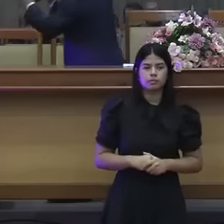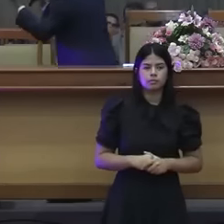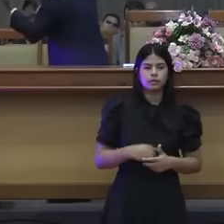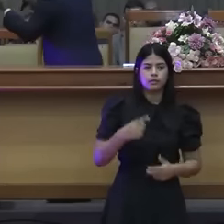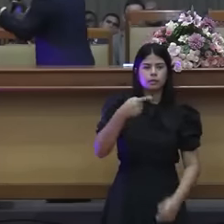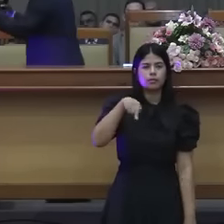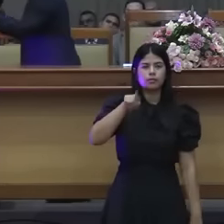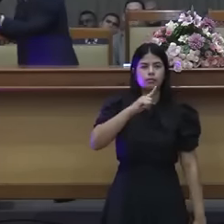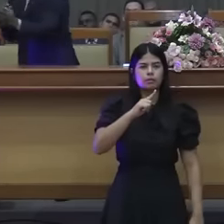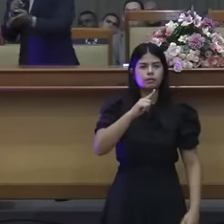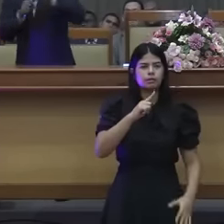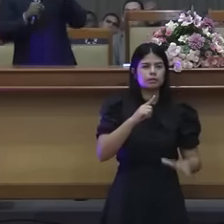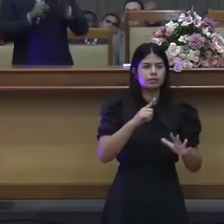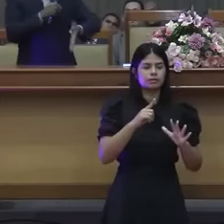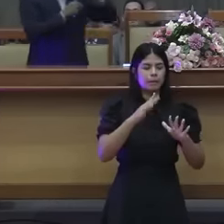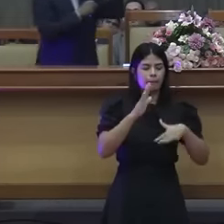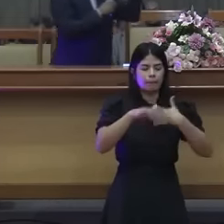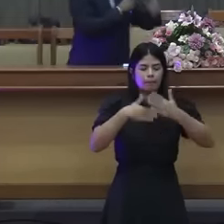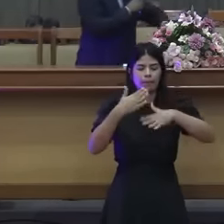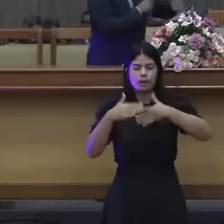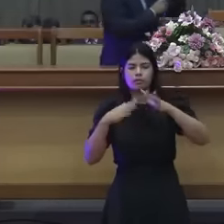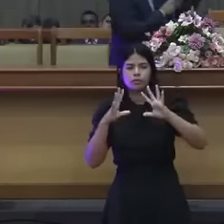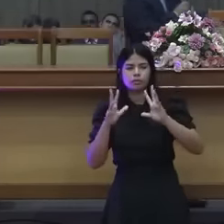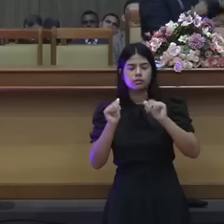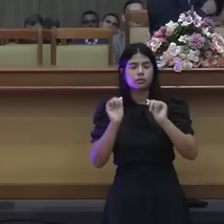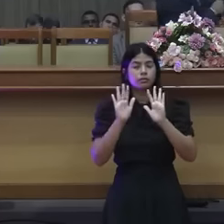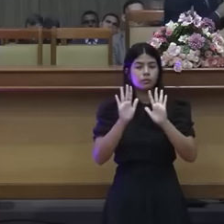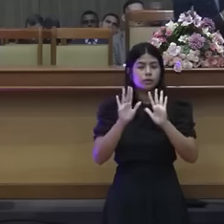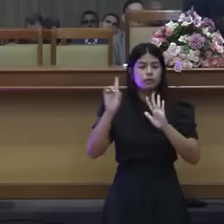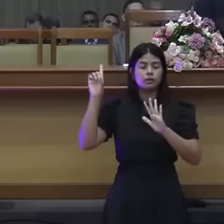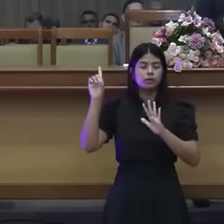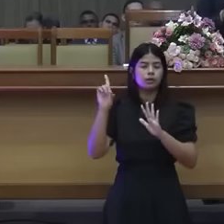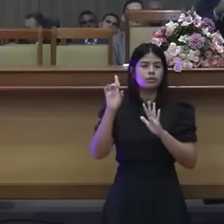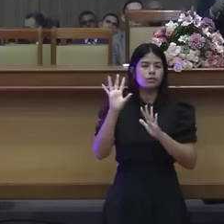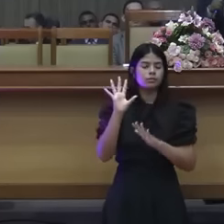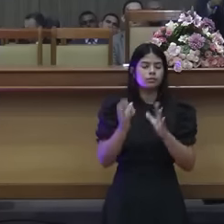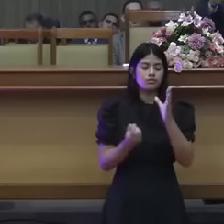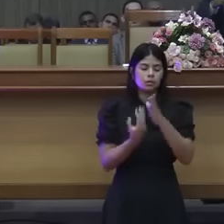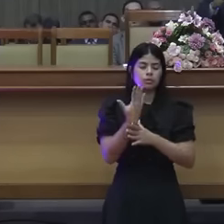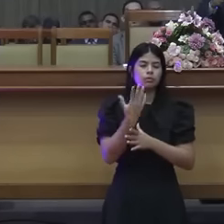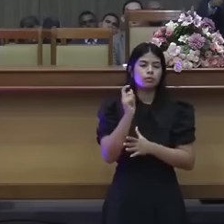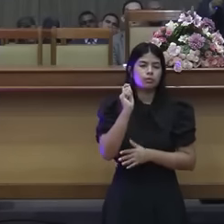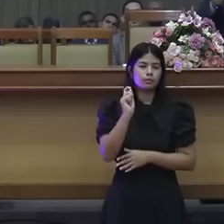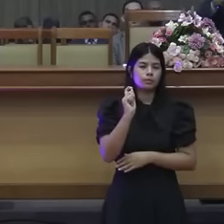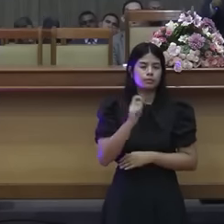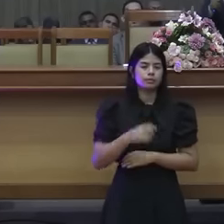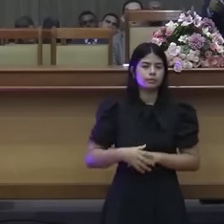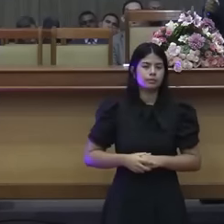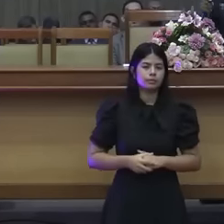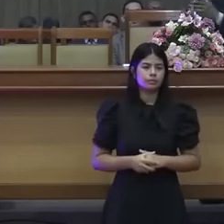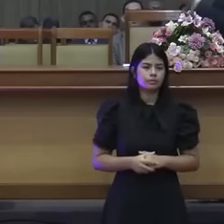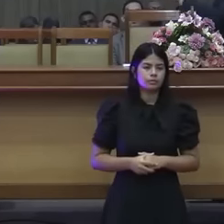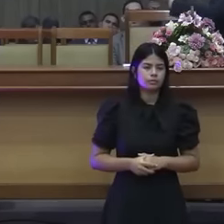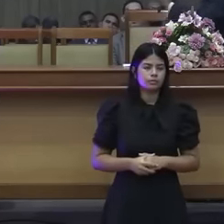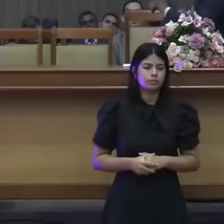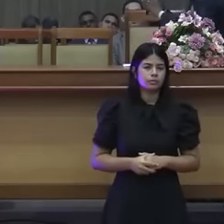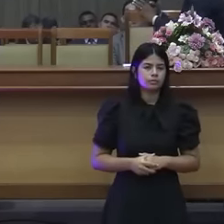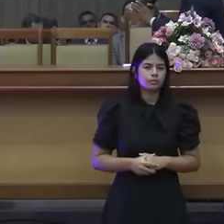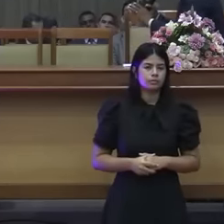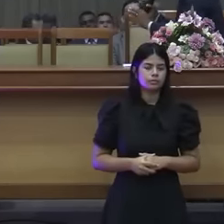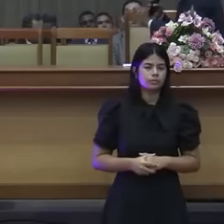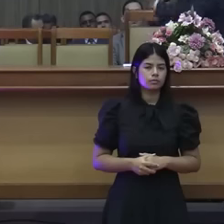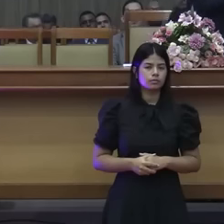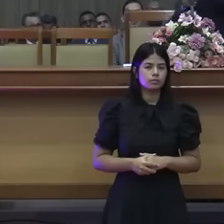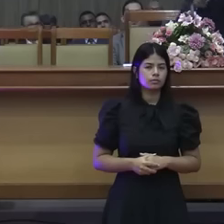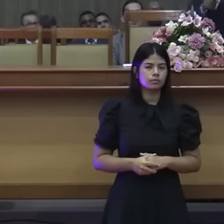desarmonia no universo, Deus estabeleceu o princípio da ordem. Olhem para cá. Não misturarais os animais. O Deus